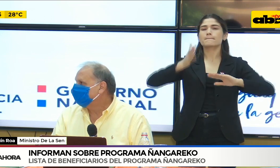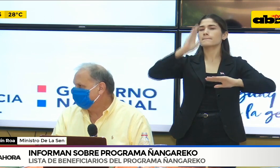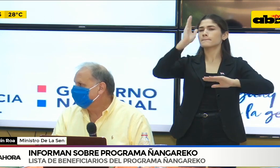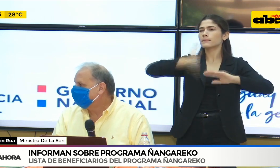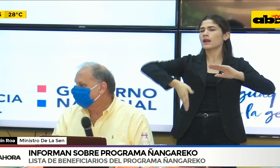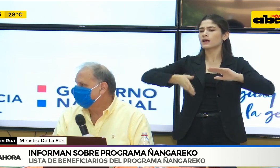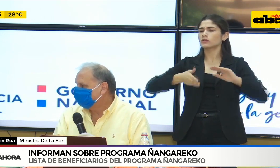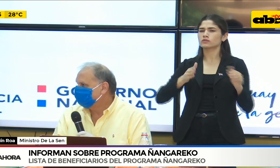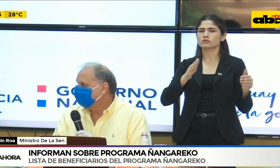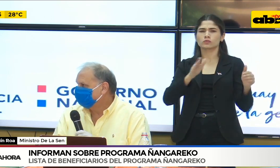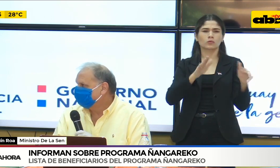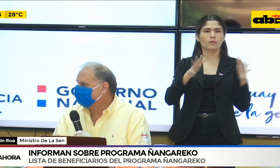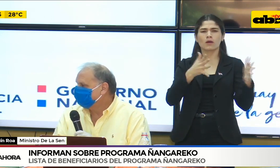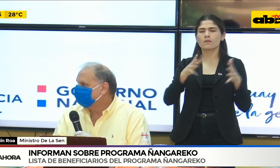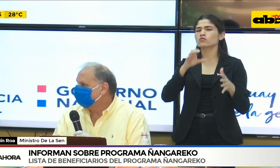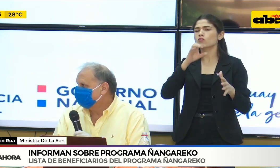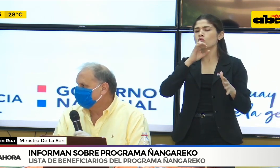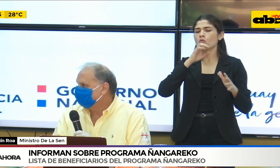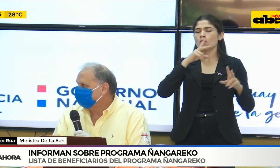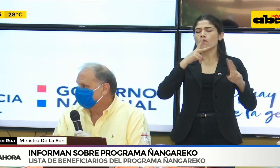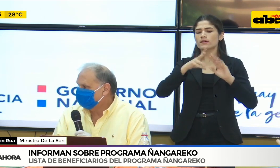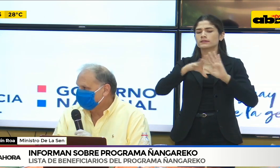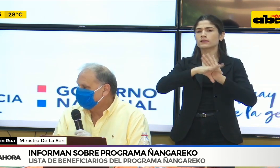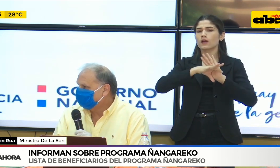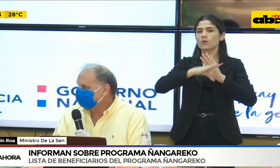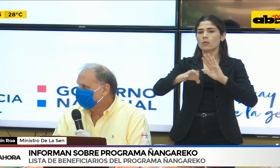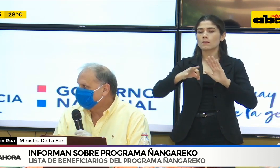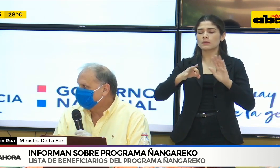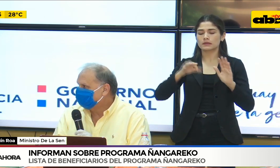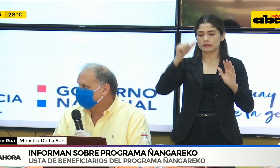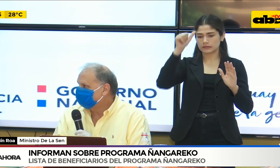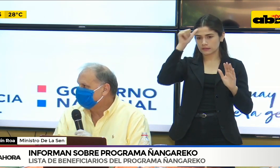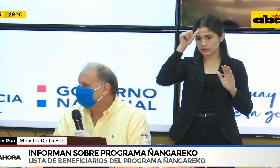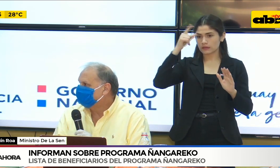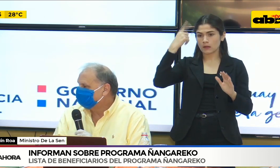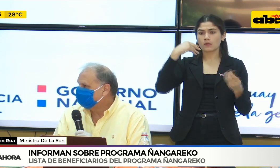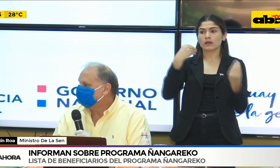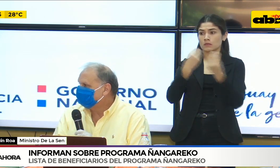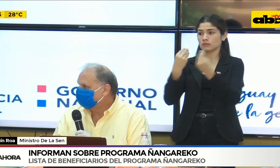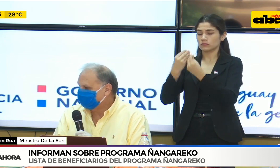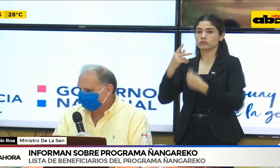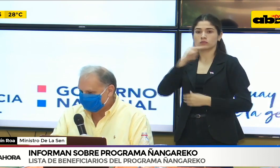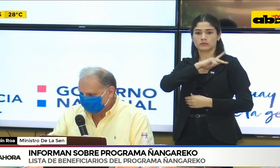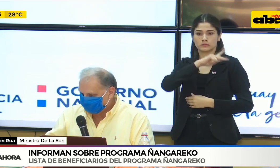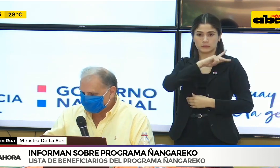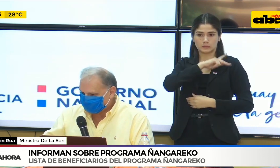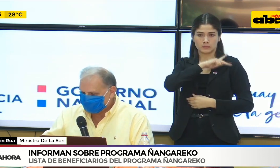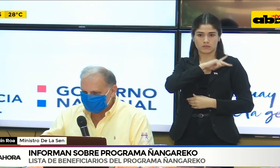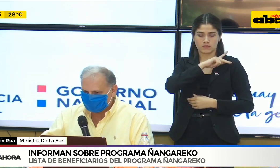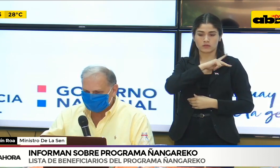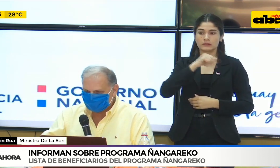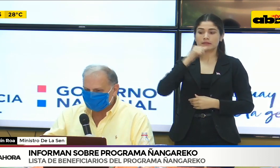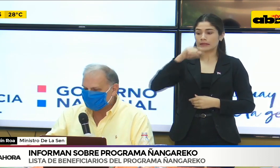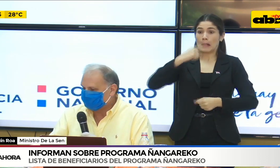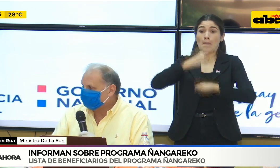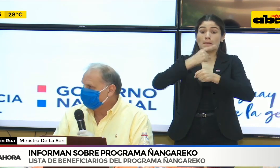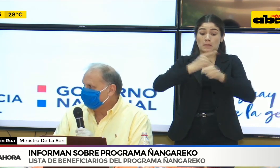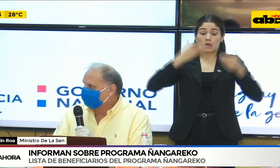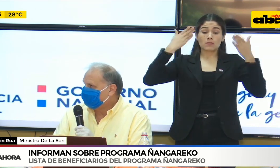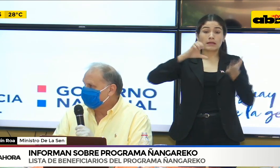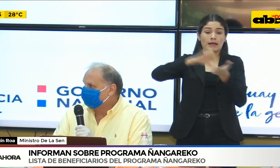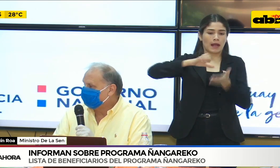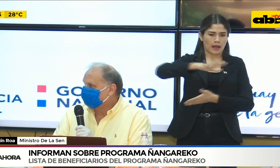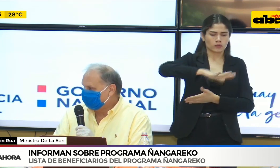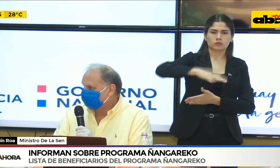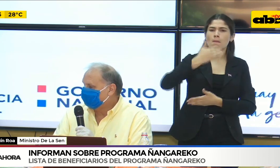nuestro país principalmente? Realmente, por eso es lo que mucha gente exige. Está agarrando todo esto en las principales ciudades de central. Sin embargo, la gente del